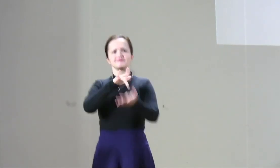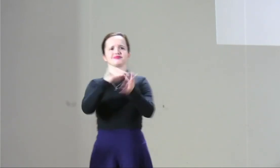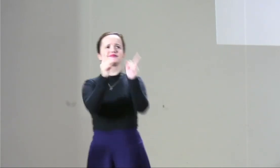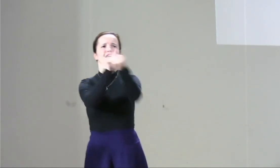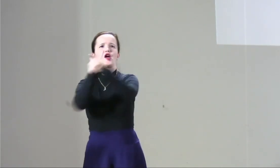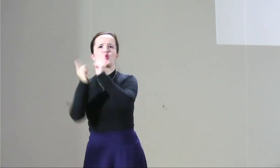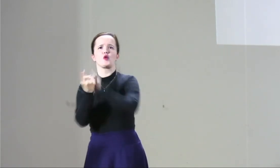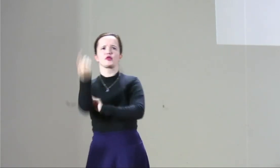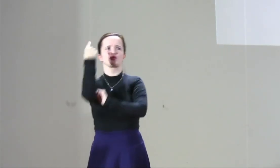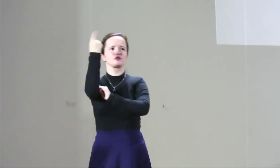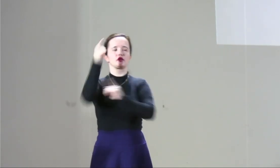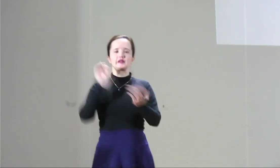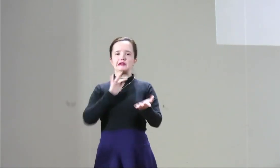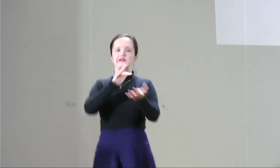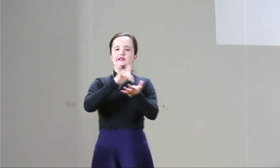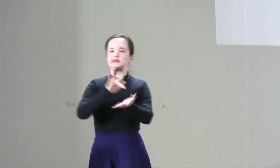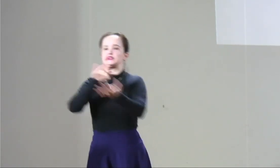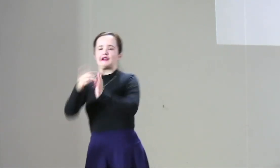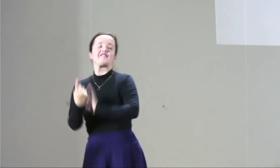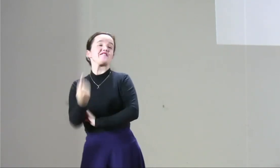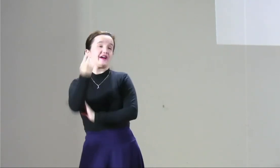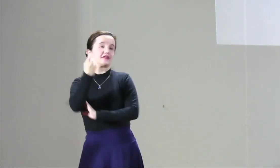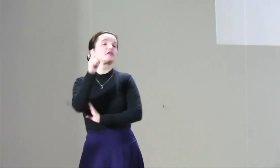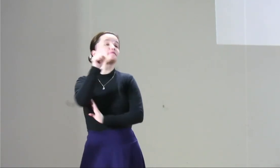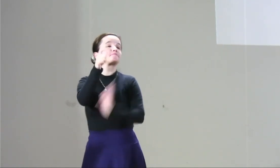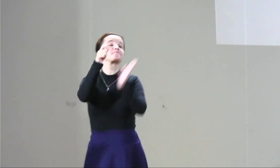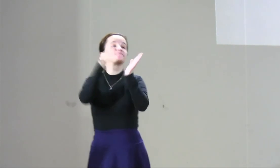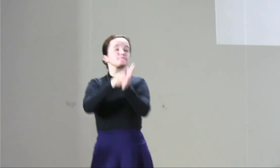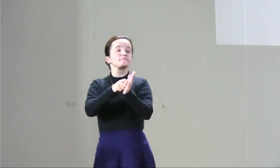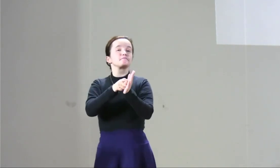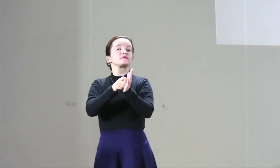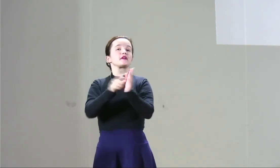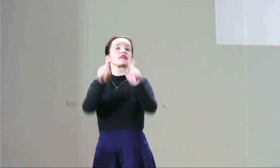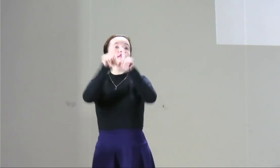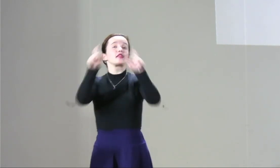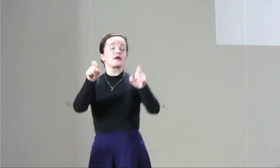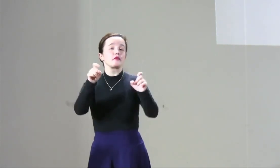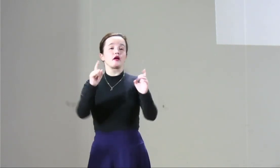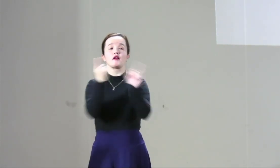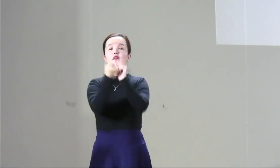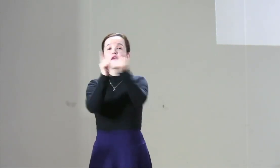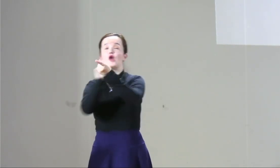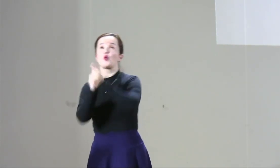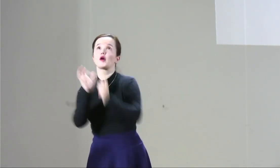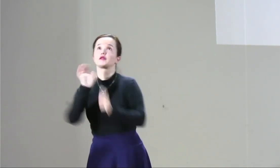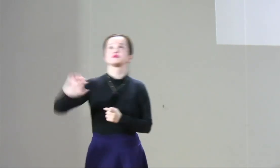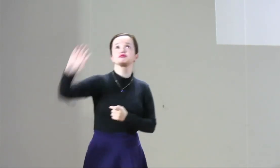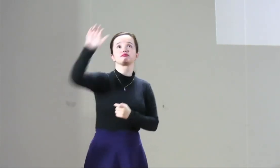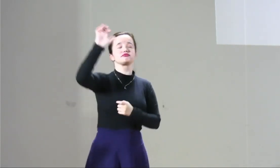en los espacios de gobierno hacer ese encuentro político hacer ese encuentro con las entidades del estado